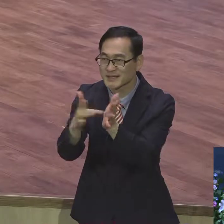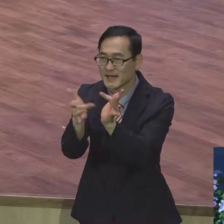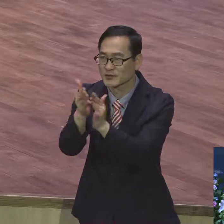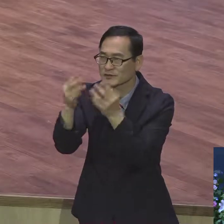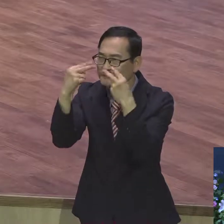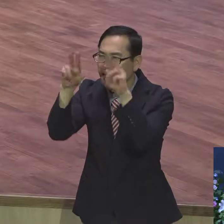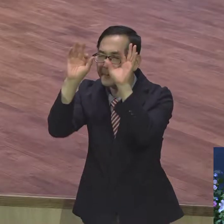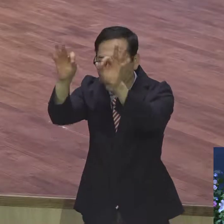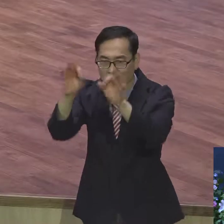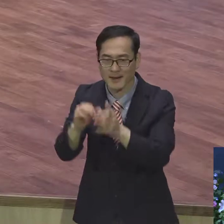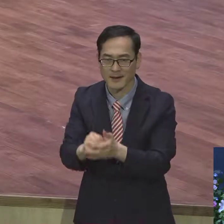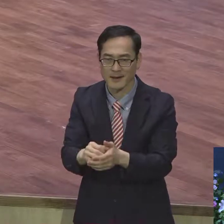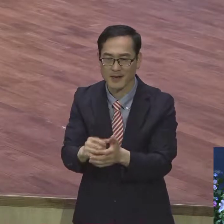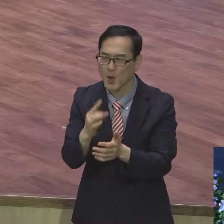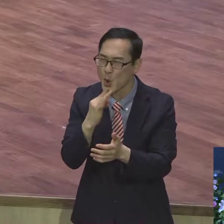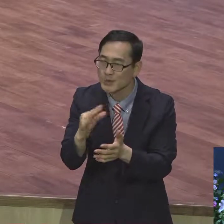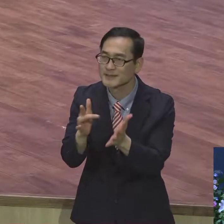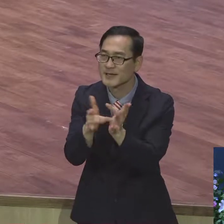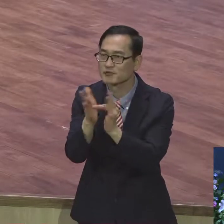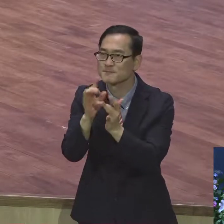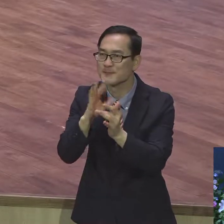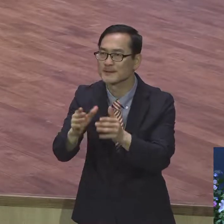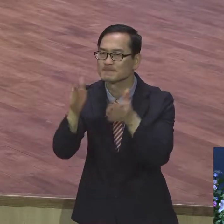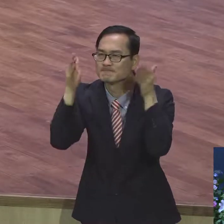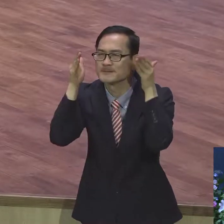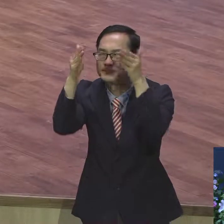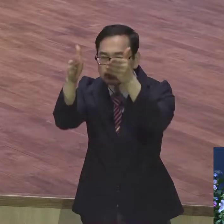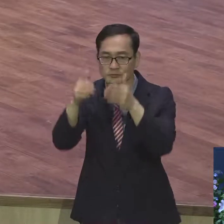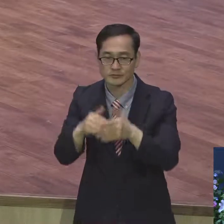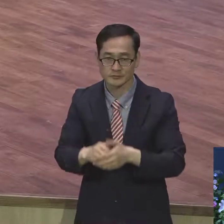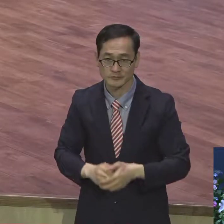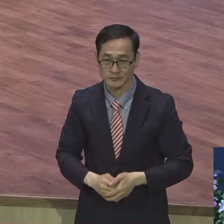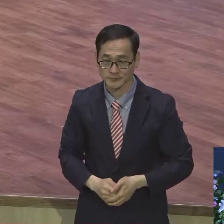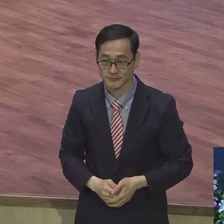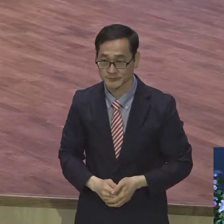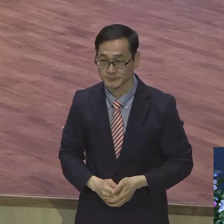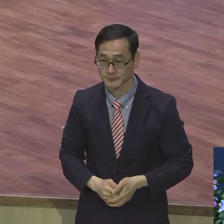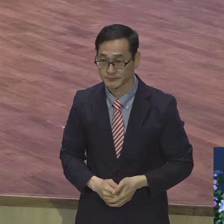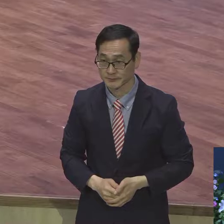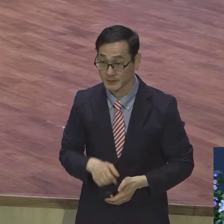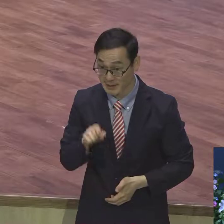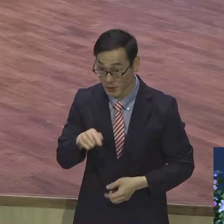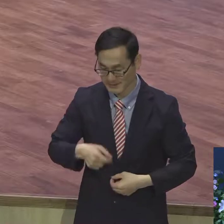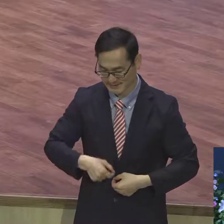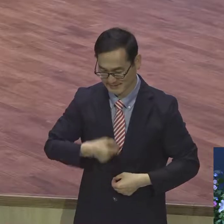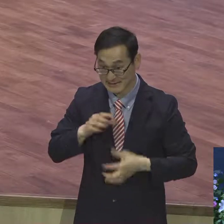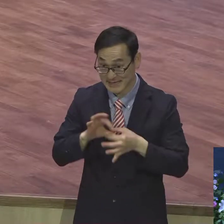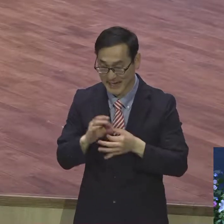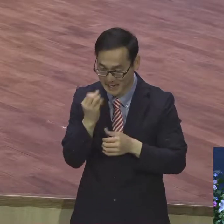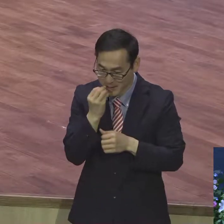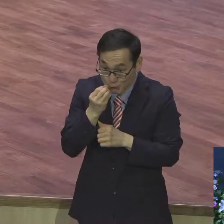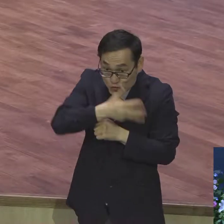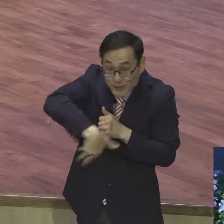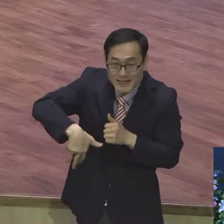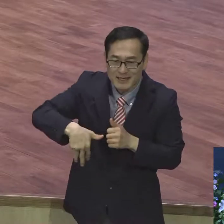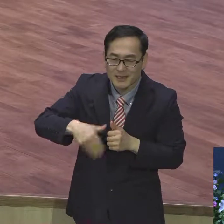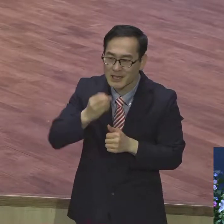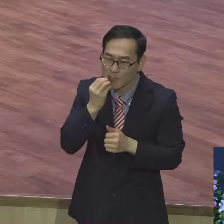부르는 것입니다. 그리스도로 집중하는 삶 이게 의의 무기로 드리는 겁니다. 그리스도로 집중하는